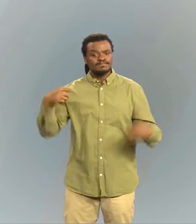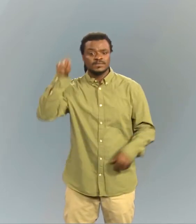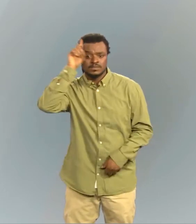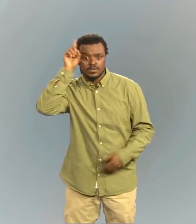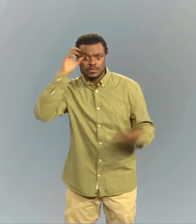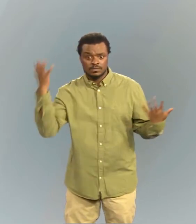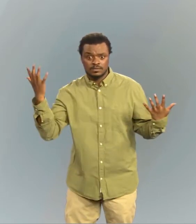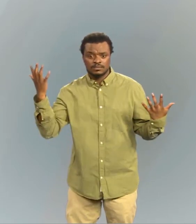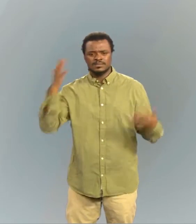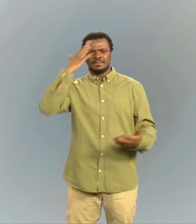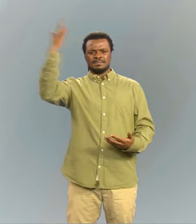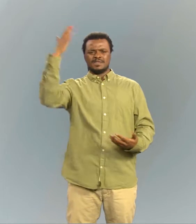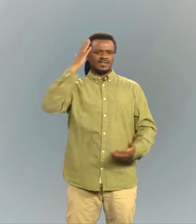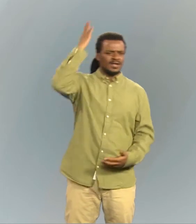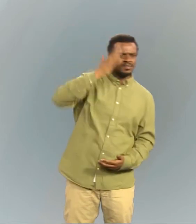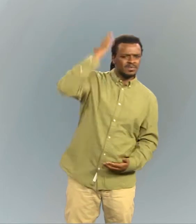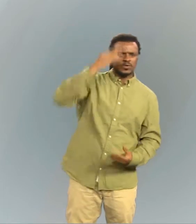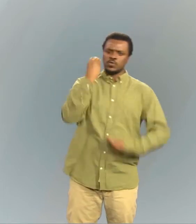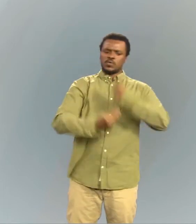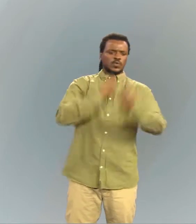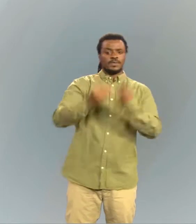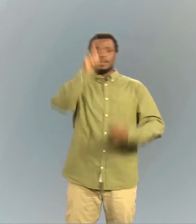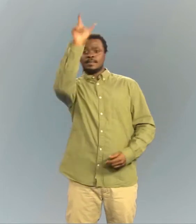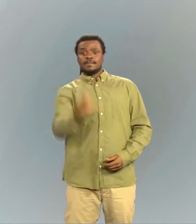C'est pourquoi, si un animal ou une personne tue quelqu'un,